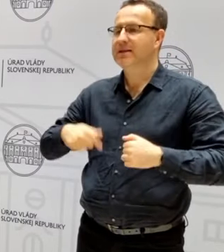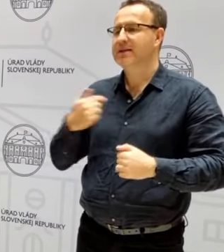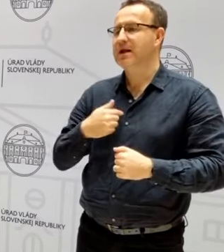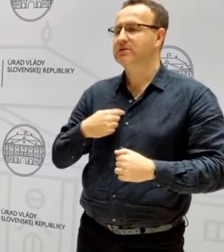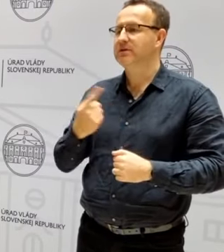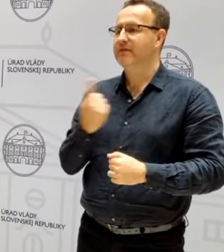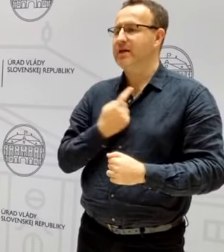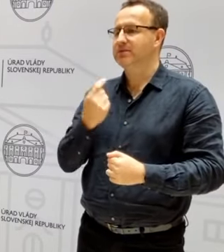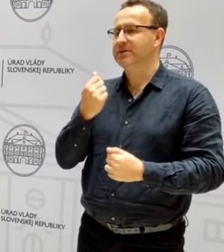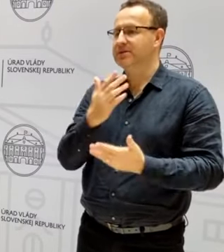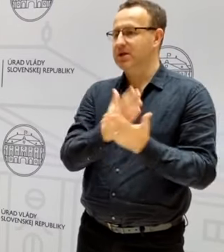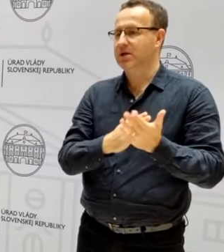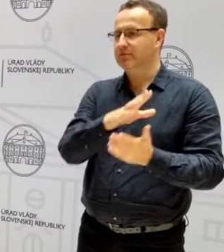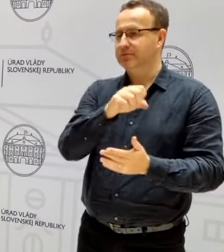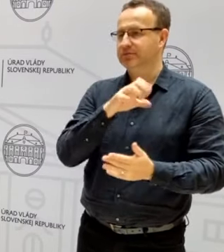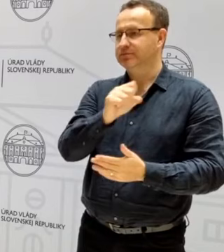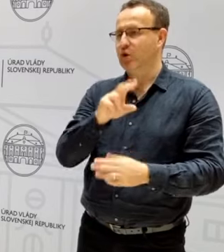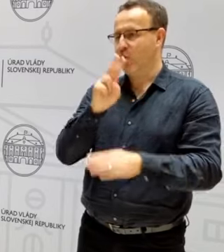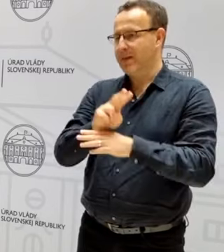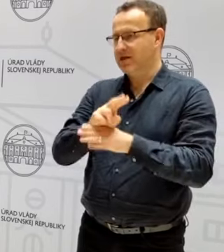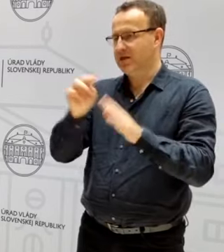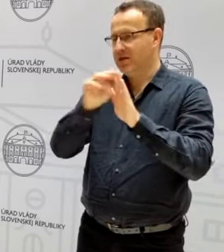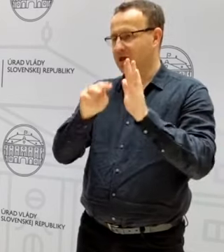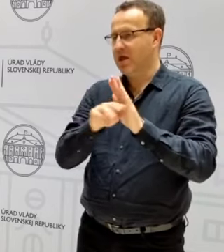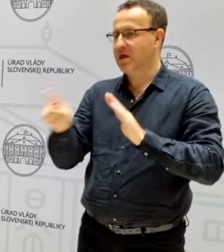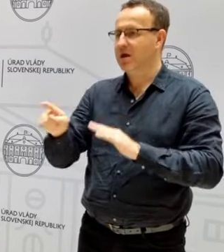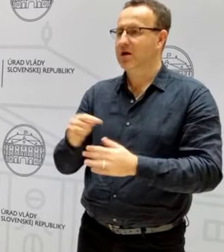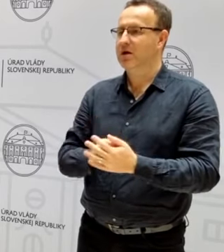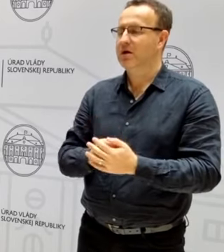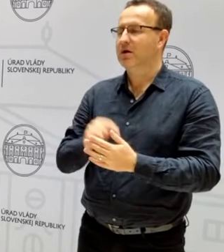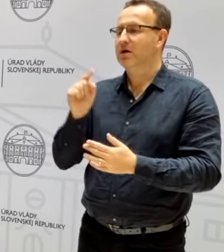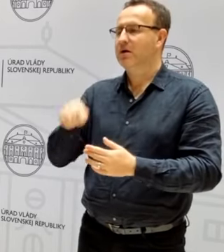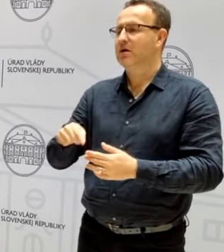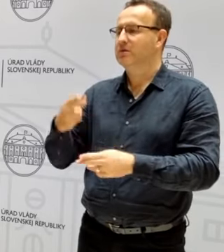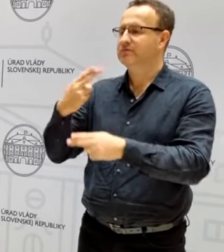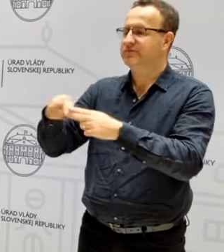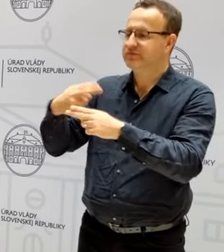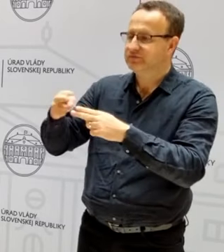na tie opatrenia, ktoré s tým súvisia, teda odstraňovanie kadaverov,